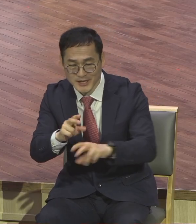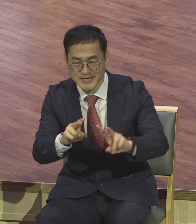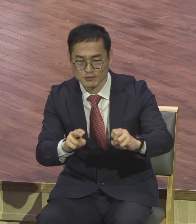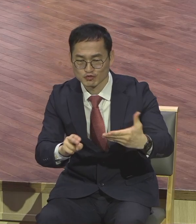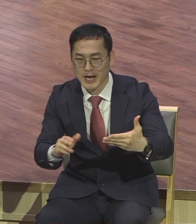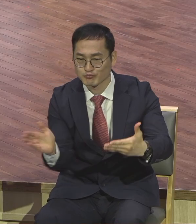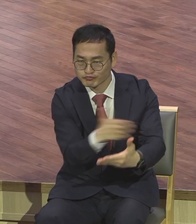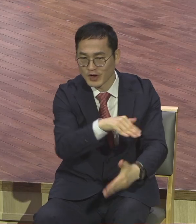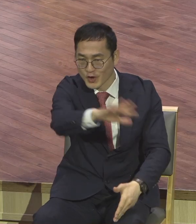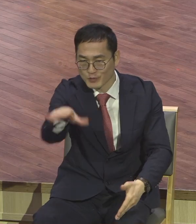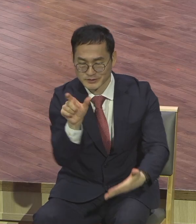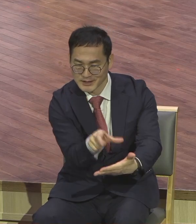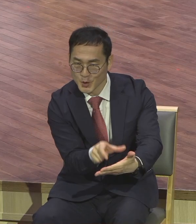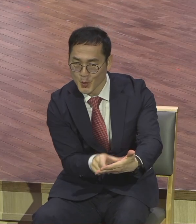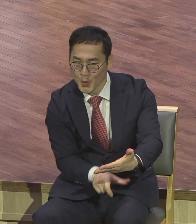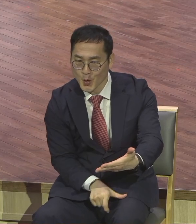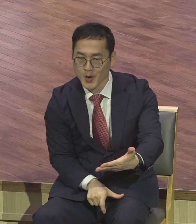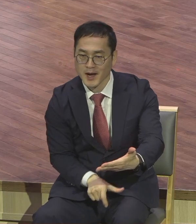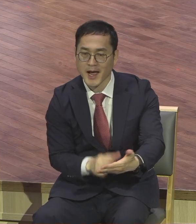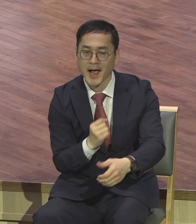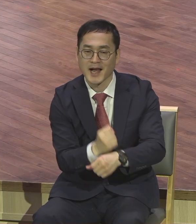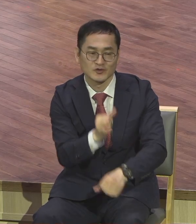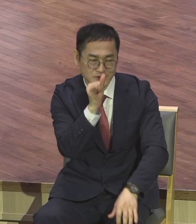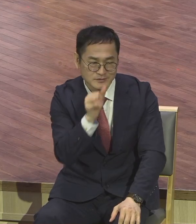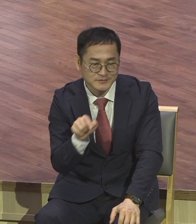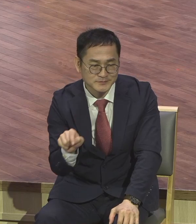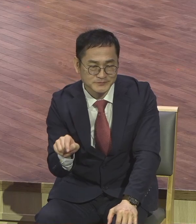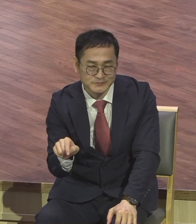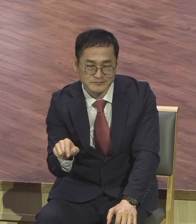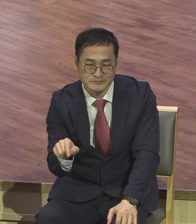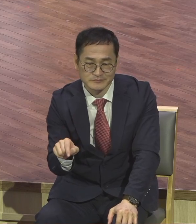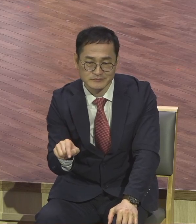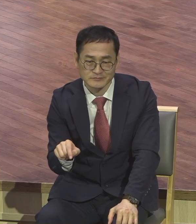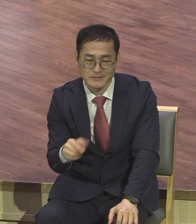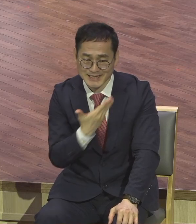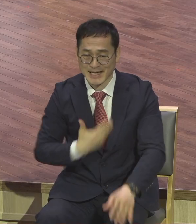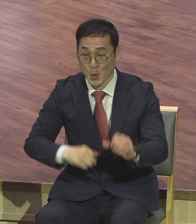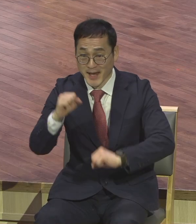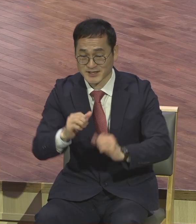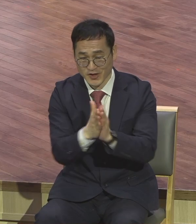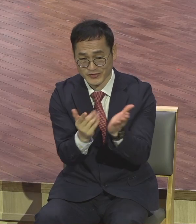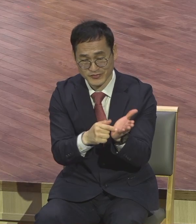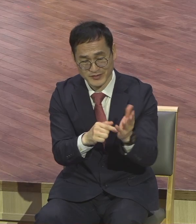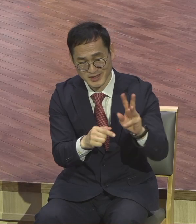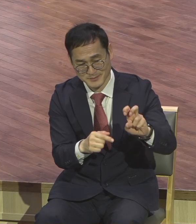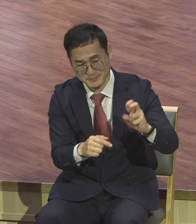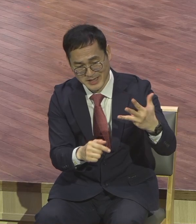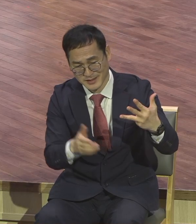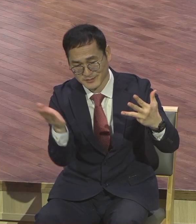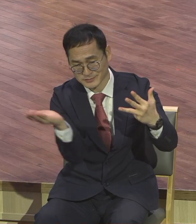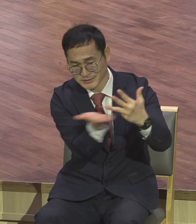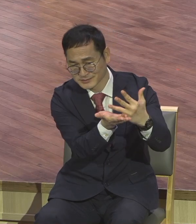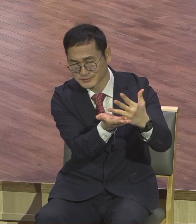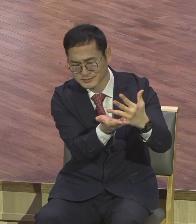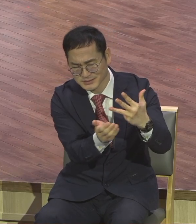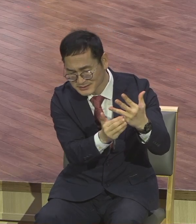끝없이 계속해서 나가야 된다. 우리 사도 우리의 삶이 우리의 신앙생활이 어떻게 되느냐 아버지 하나님 내 신앙생활이